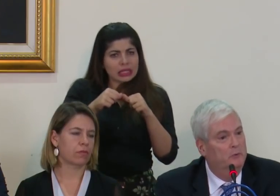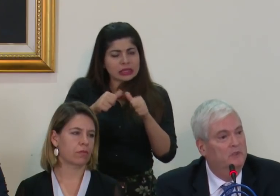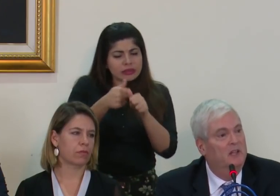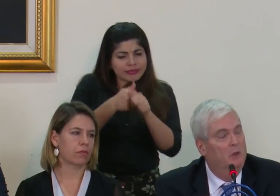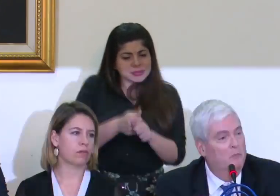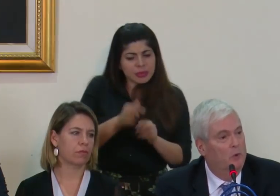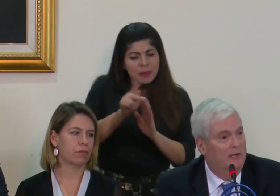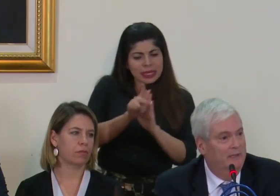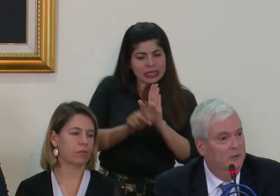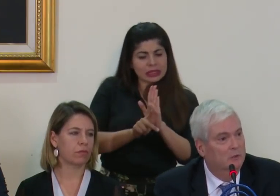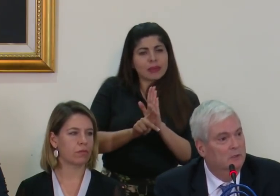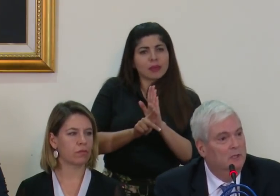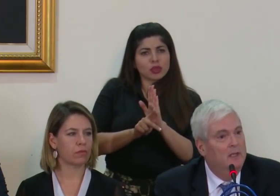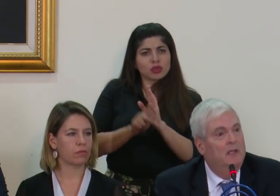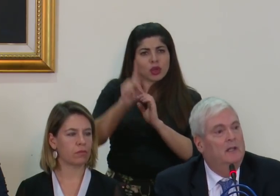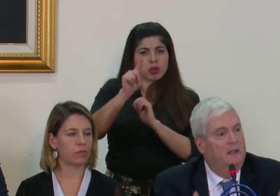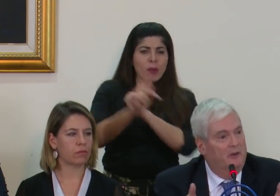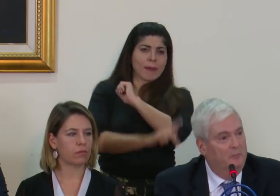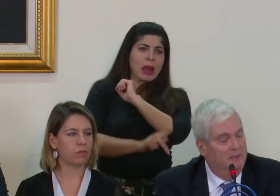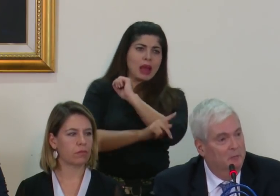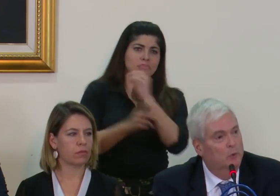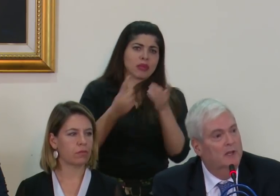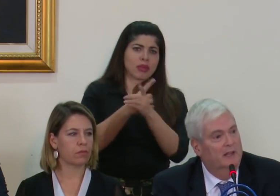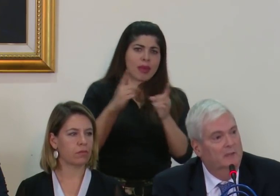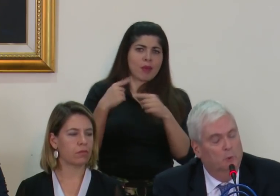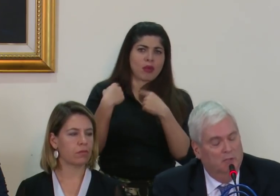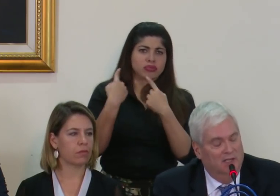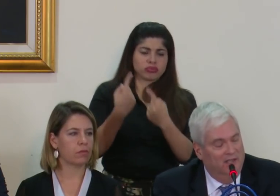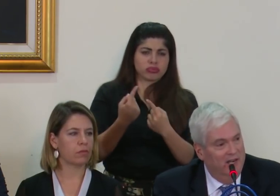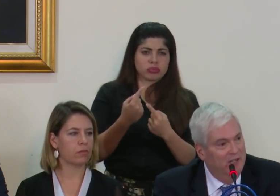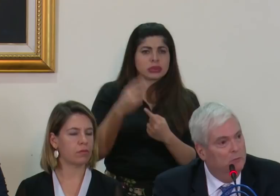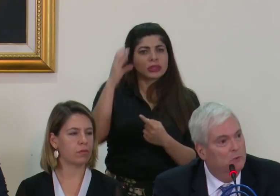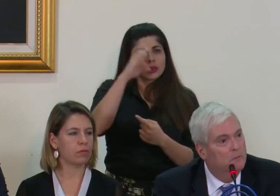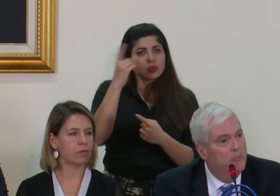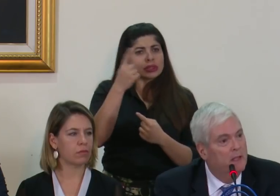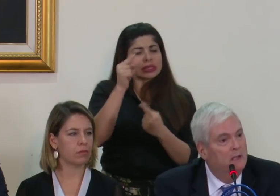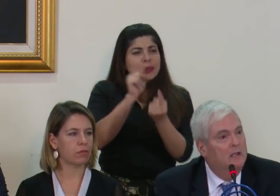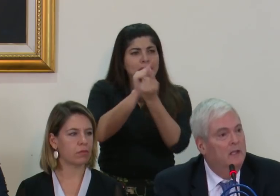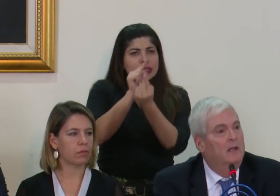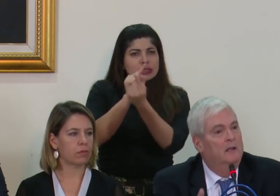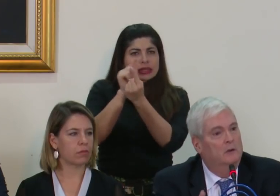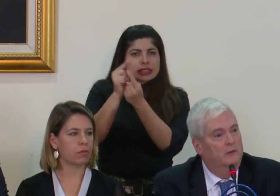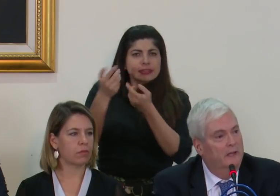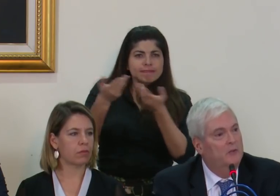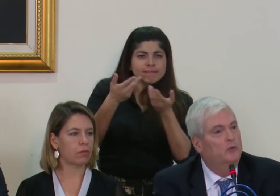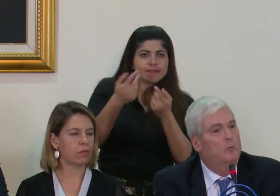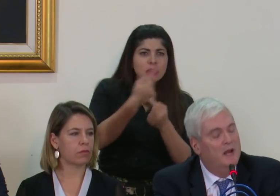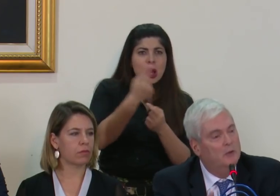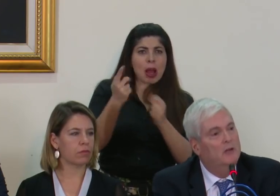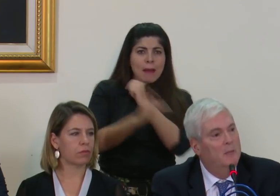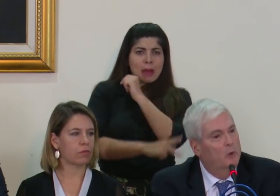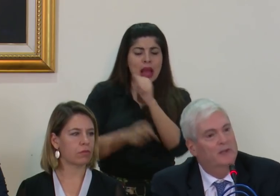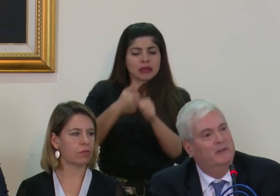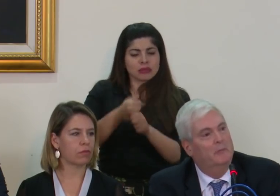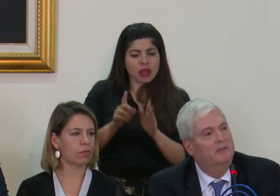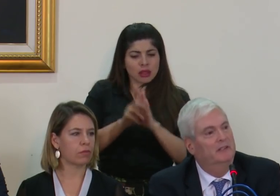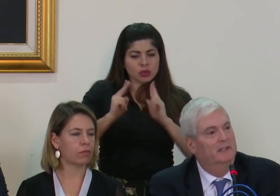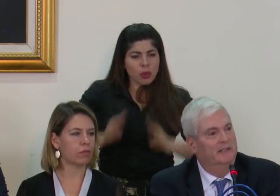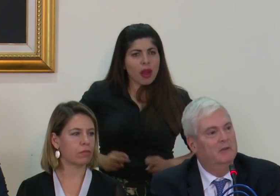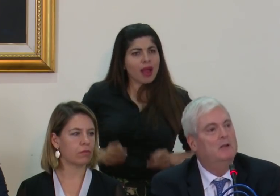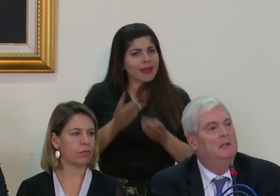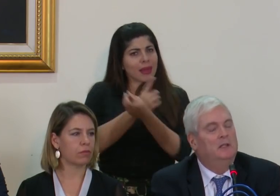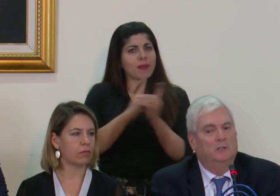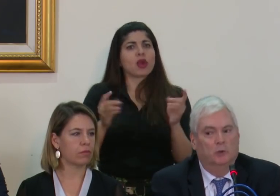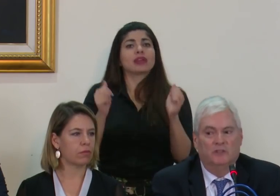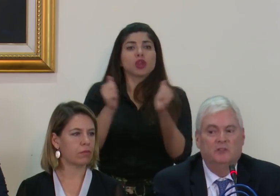principios de un Estado democrático que respete el multilateralismo, los derechos humanos, la democracia representativa,